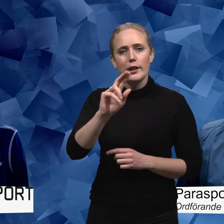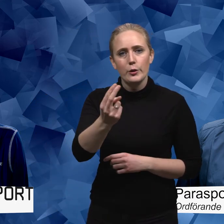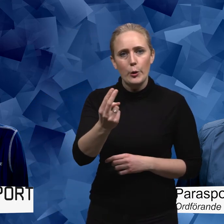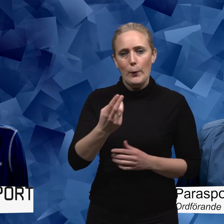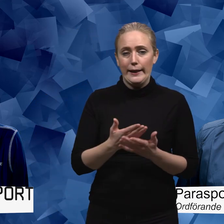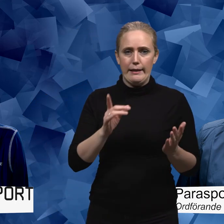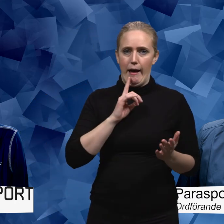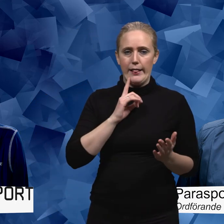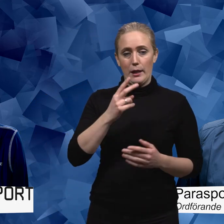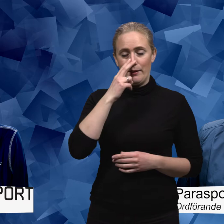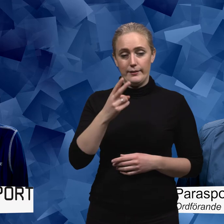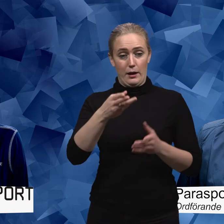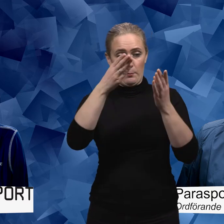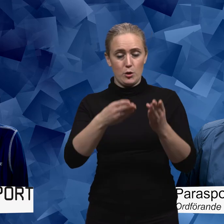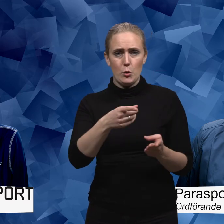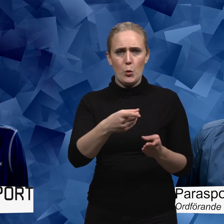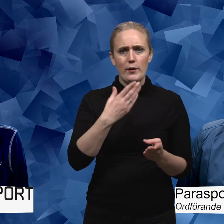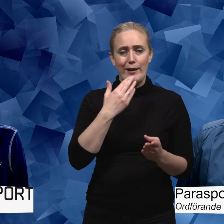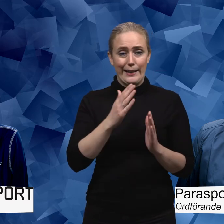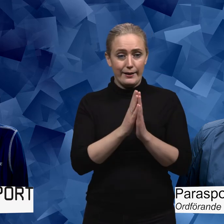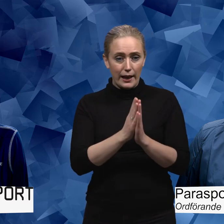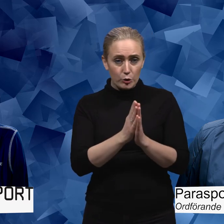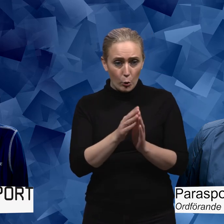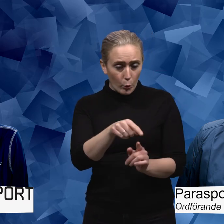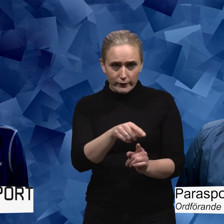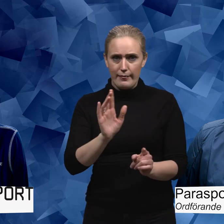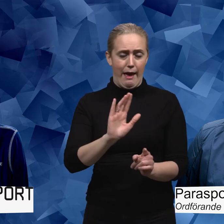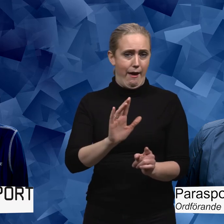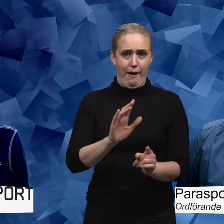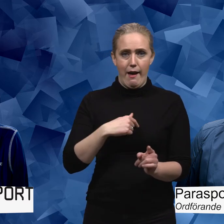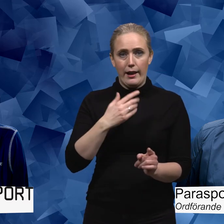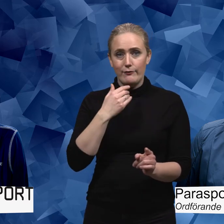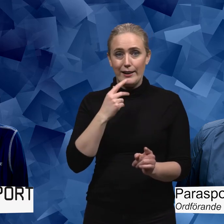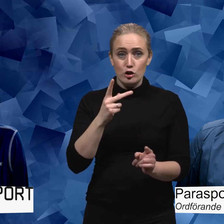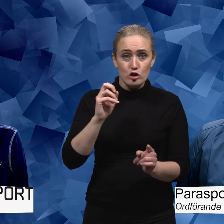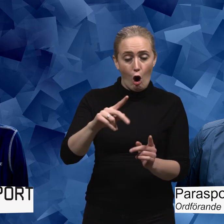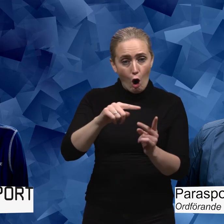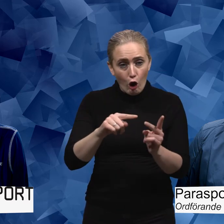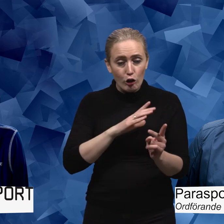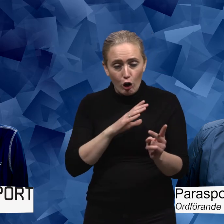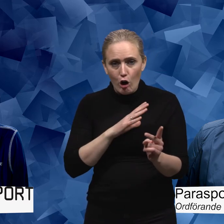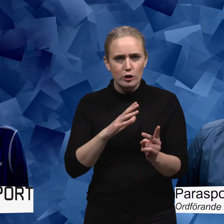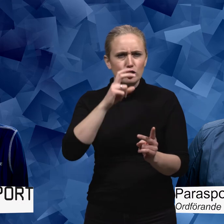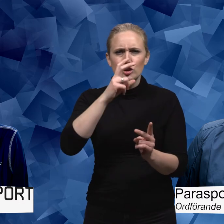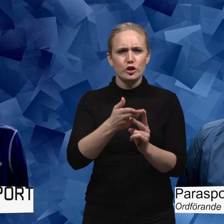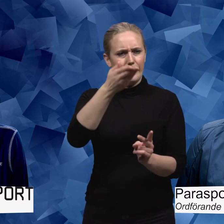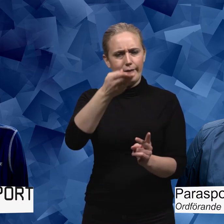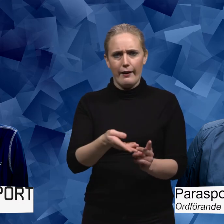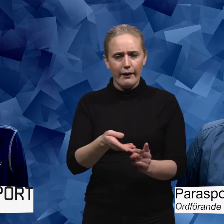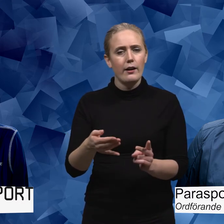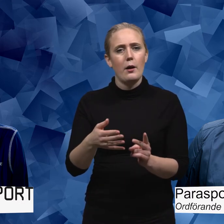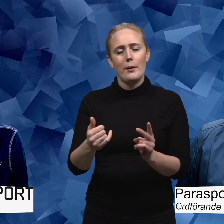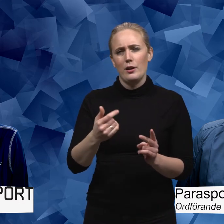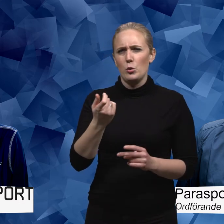Det kanske inte alltid syns på en person vilken religiös tillhörighet man har. Eller vilken könstillhörighet man har.